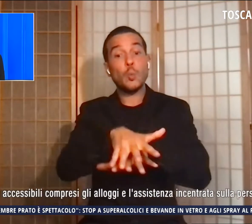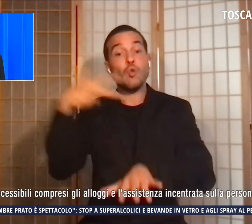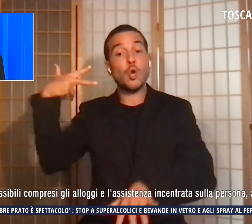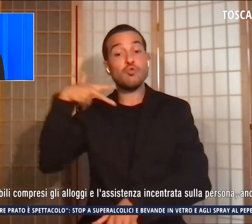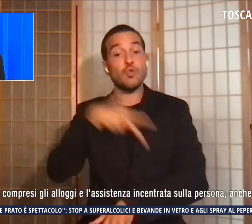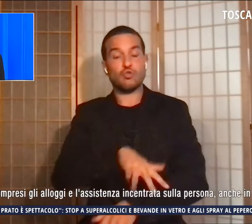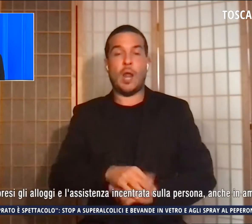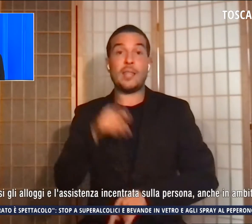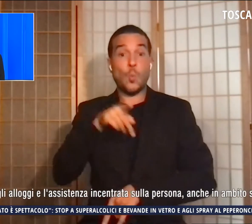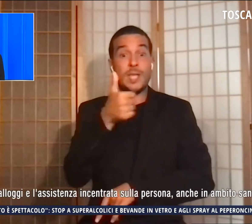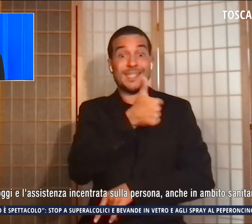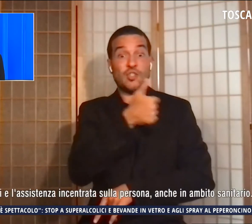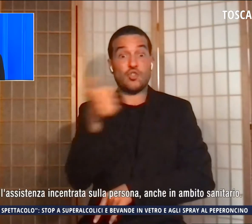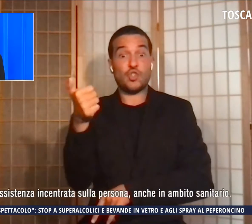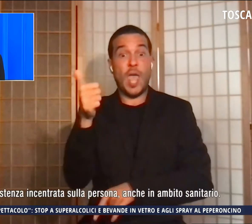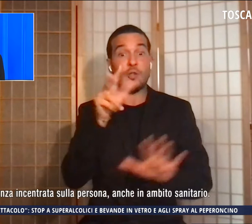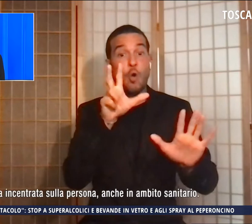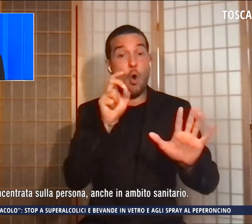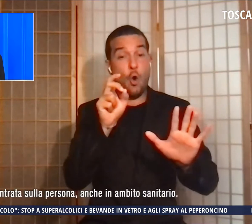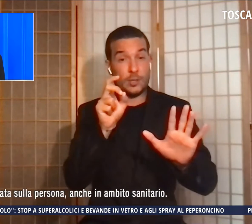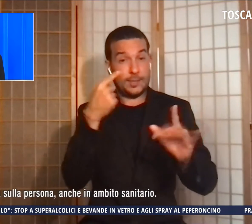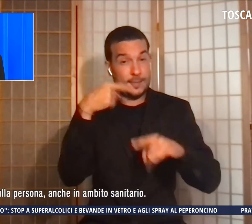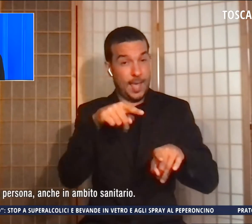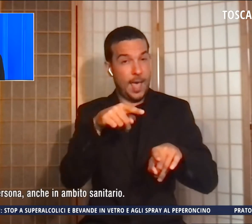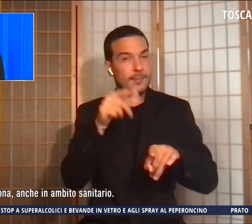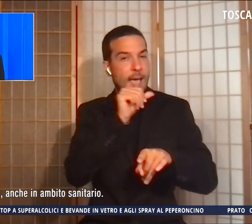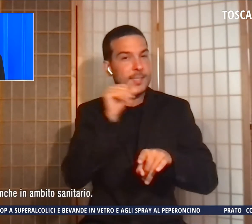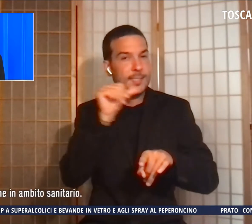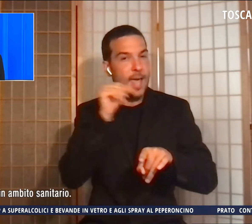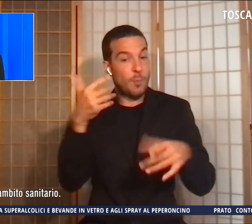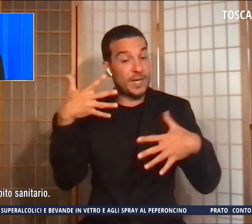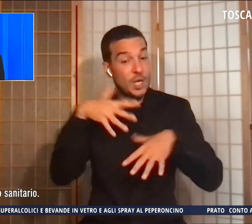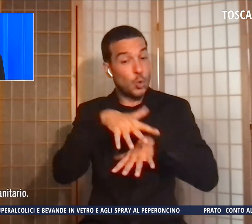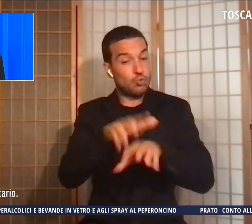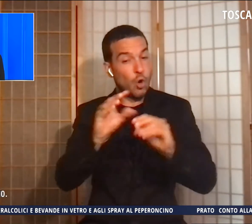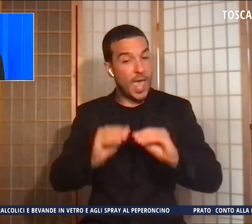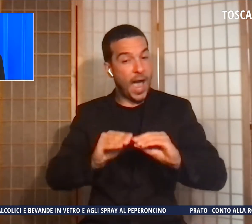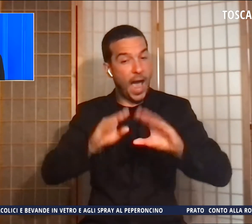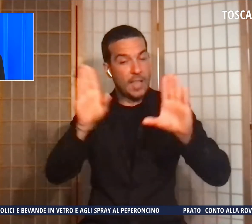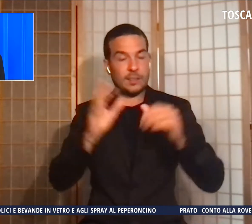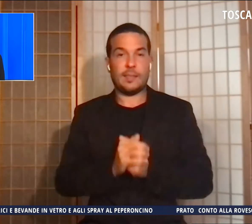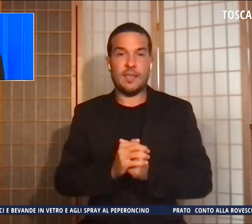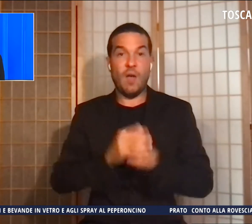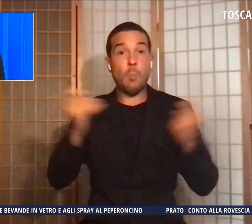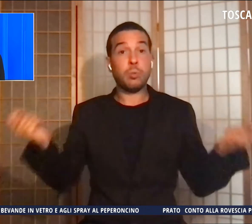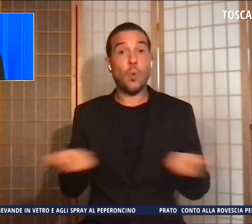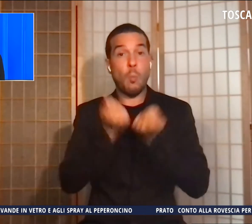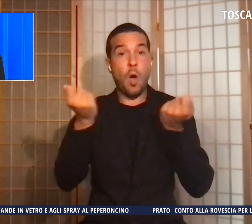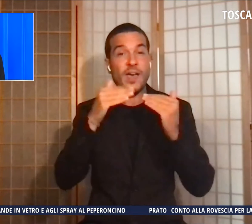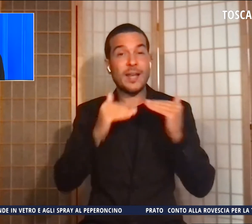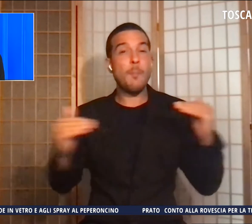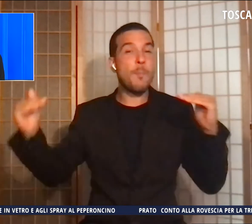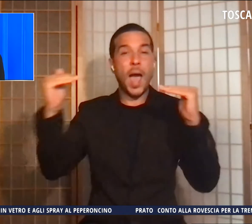serviranno a incentivare l'inclusione attiva, promuovere le pari opportunità, mentre